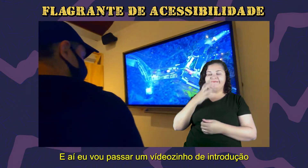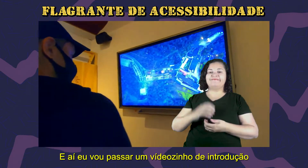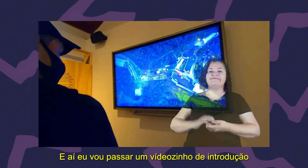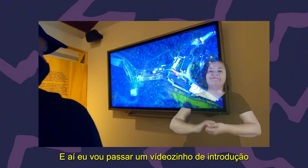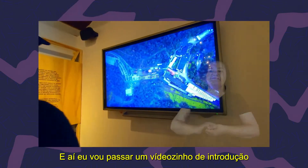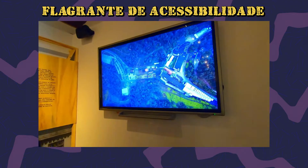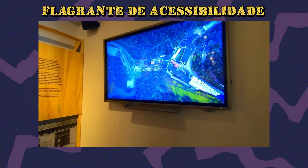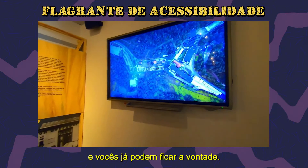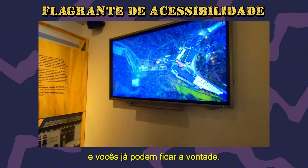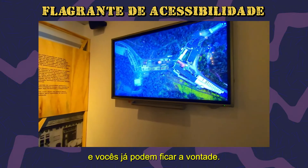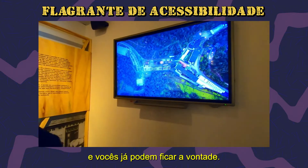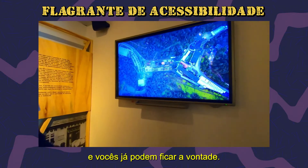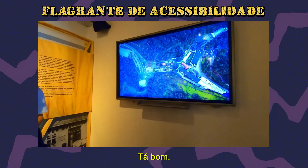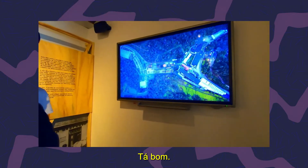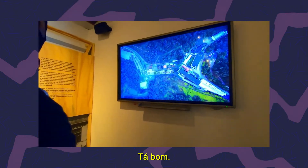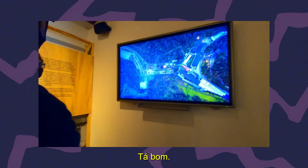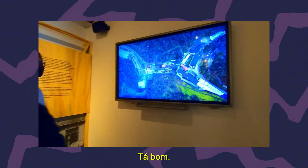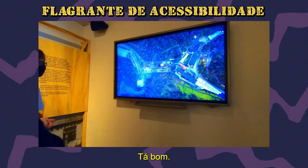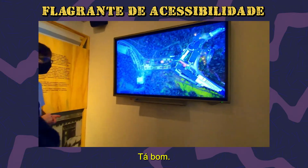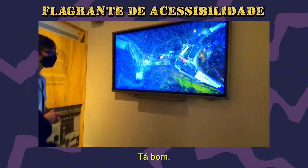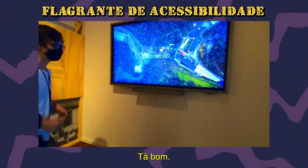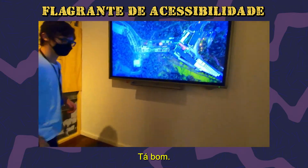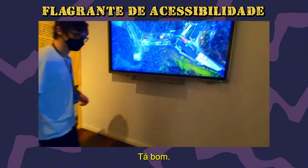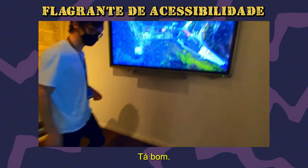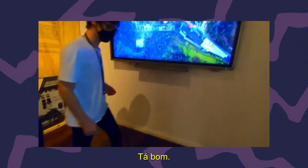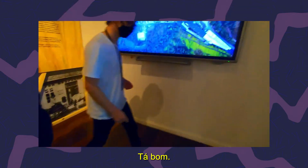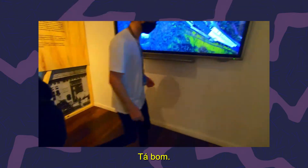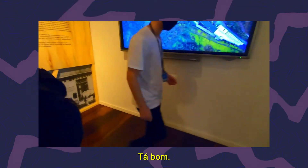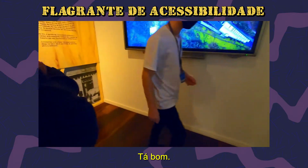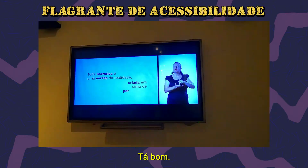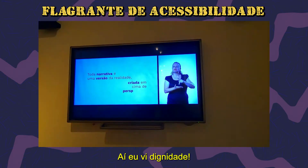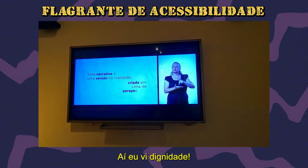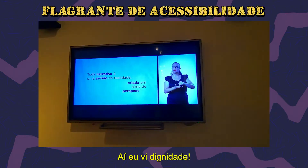um vídeozinho de introdução, vocês já podem ficar à vontade, tá? Amém?